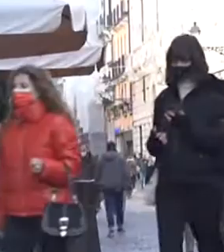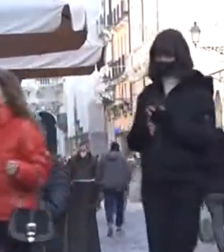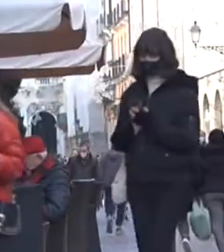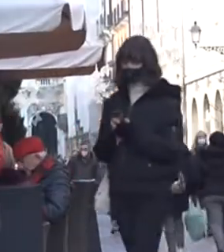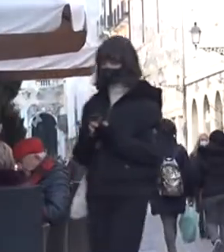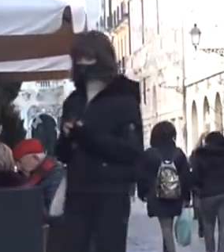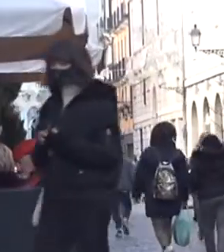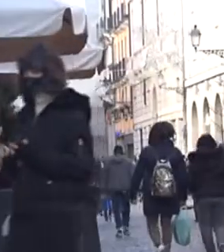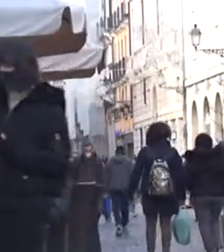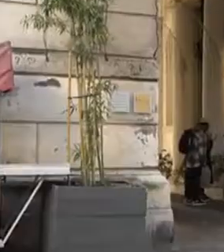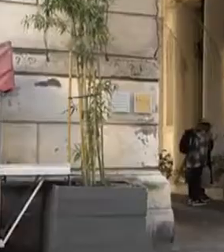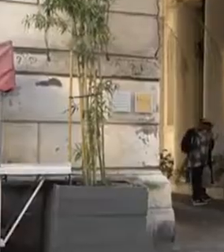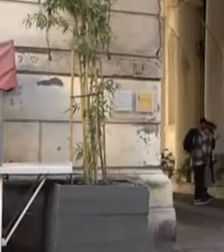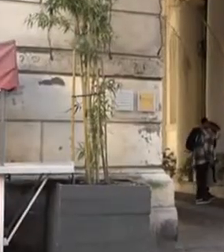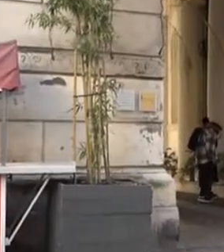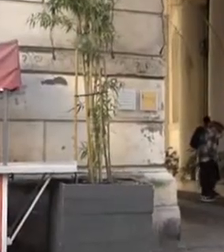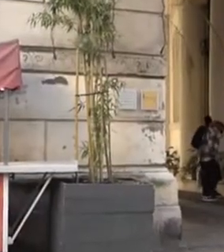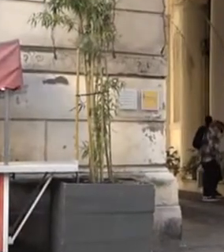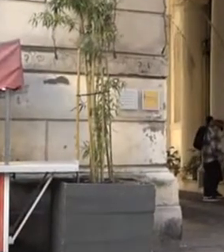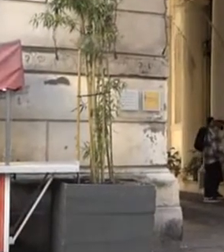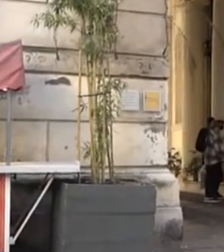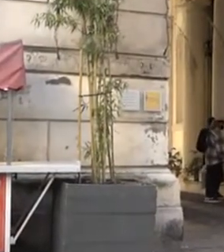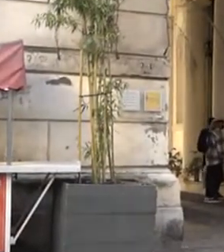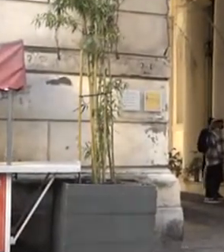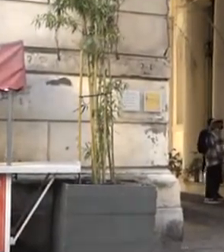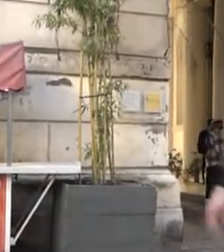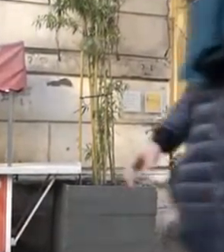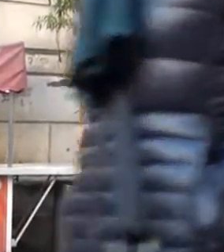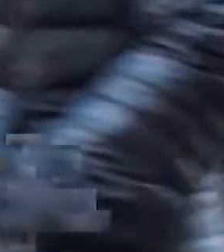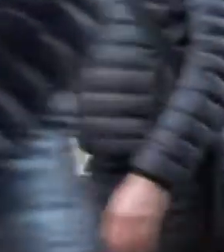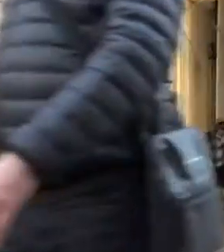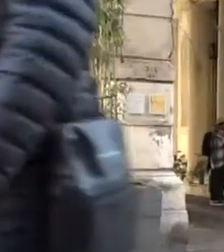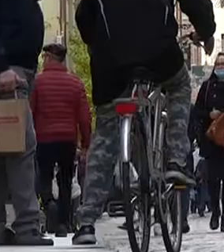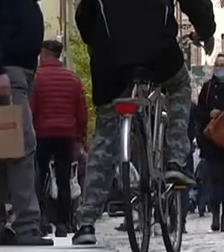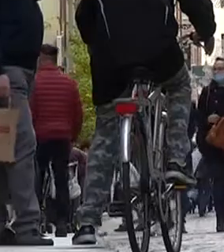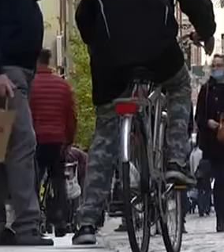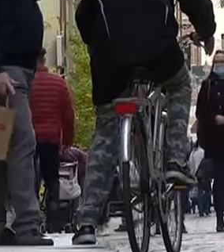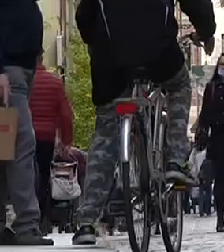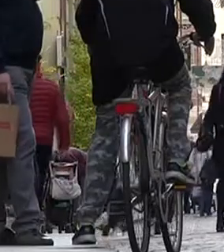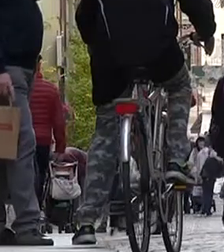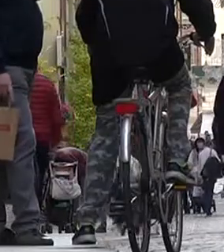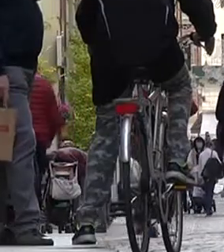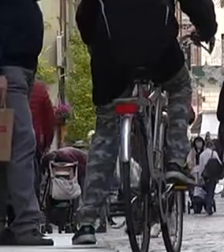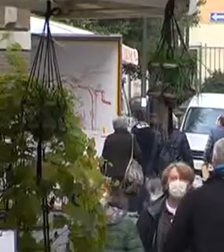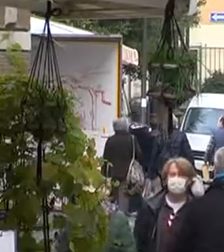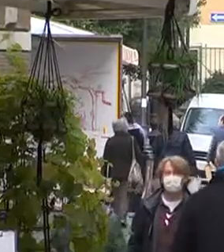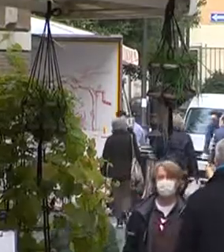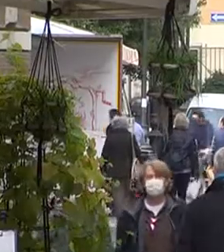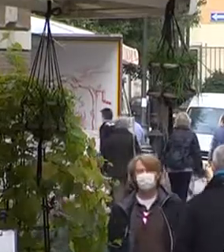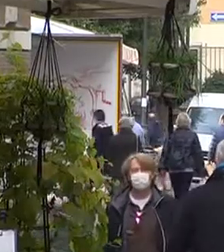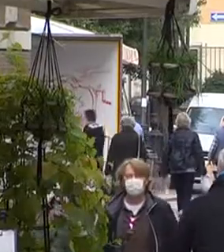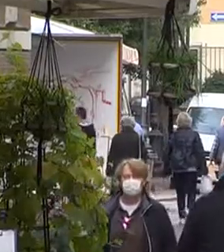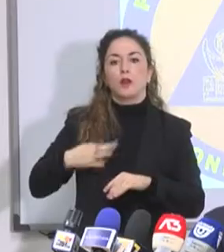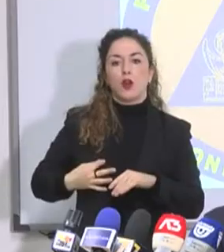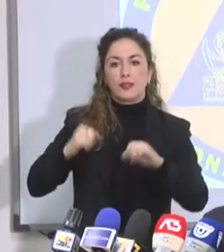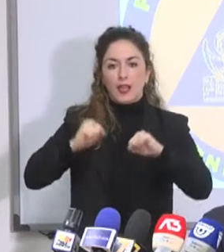Comitato Tecnico Scientifico, chiamato come ogni venerdì a ridefinire le nuove fasce di rischio dopo aver analizzato i dati regionali, a partire dall